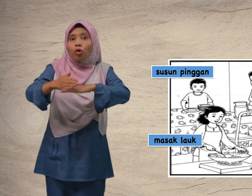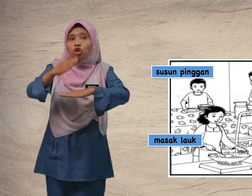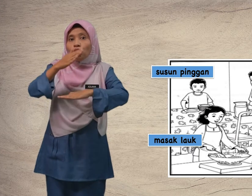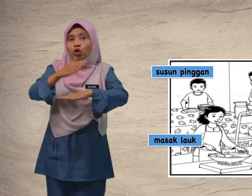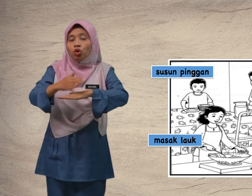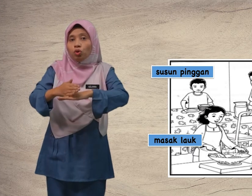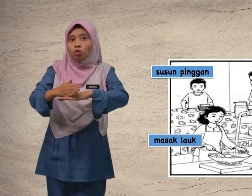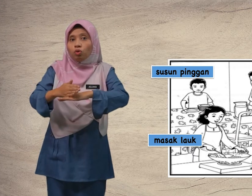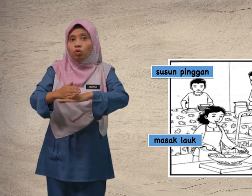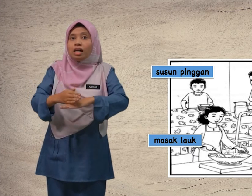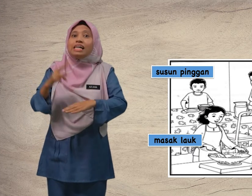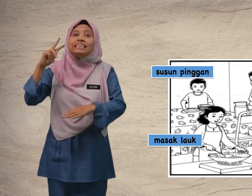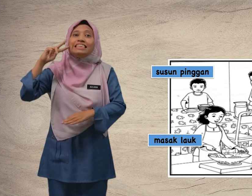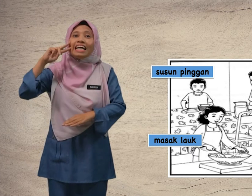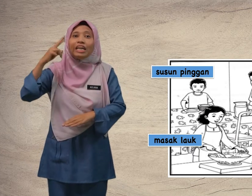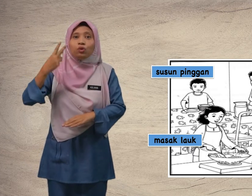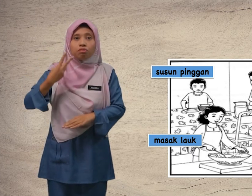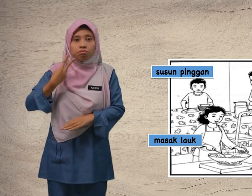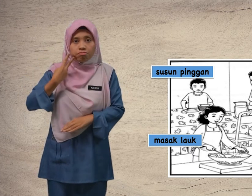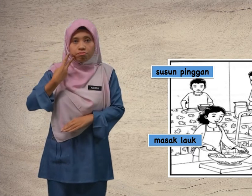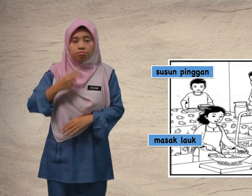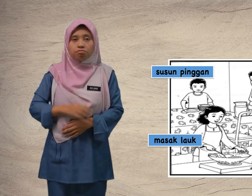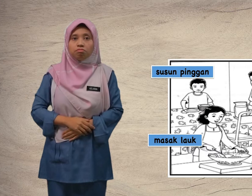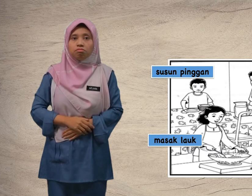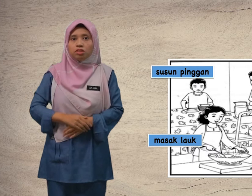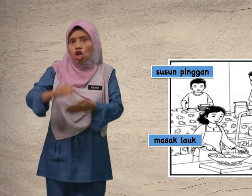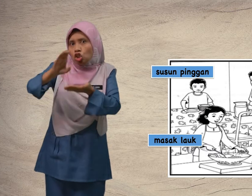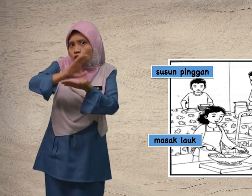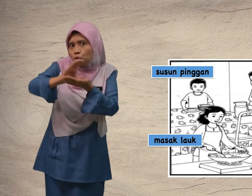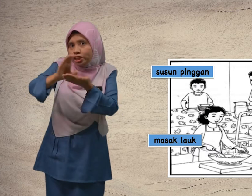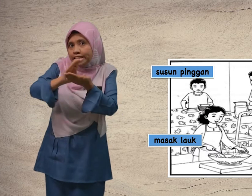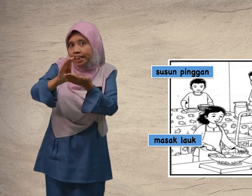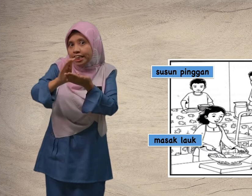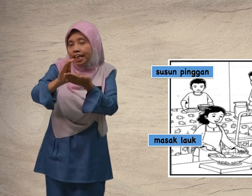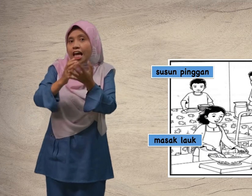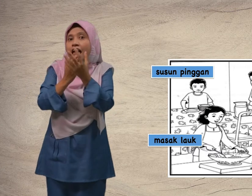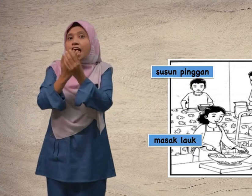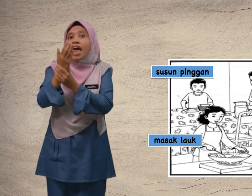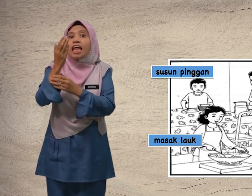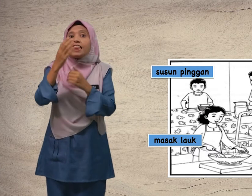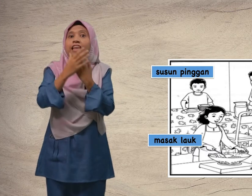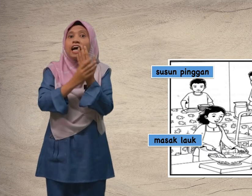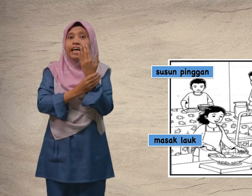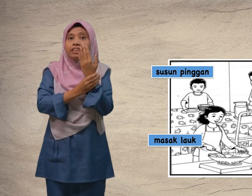Potong sayur. cuci tangan